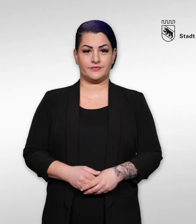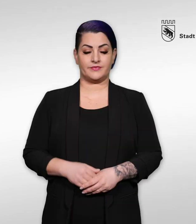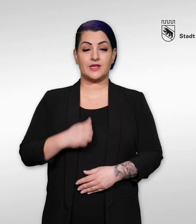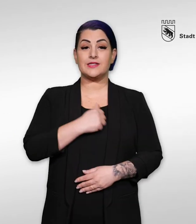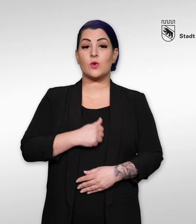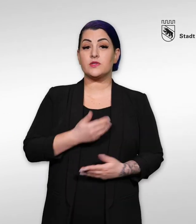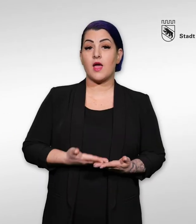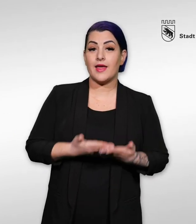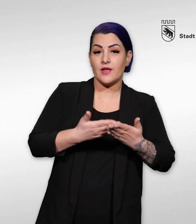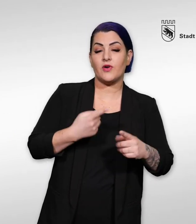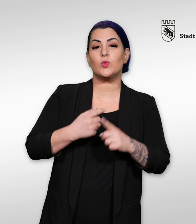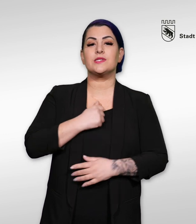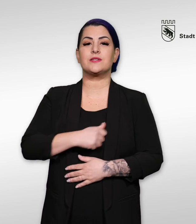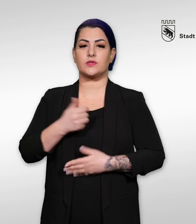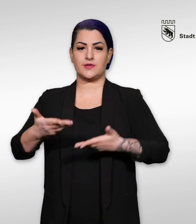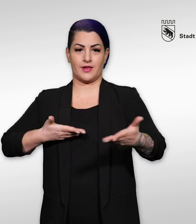Sozialhilfe und Sozialdienst